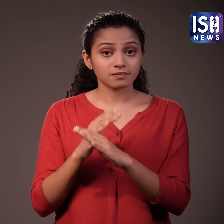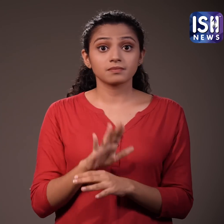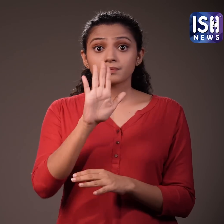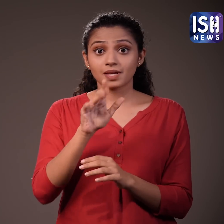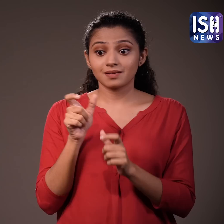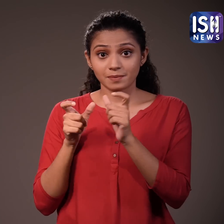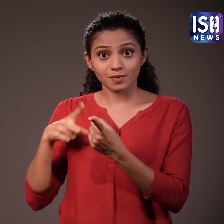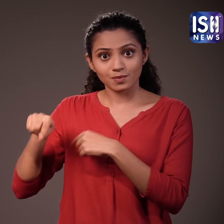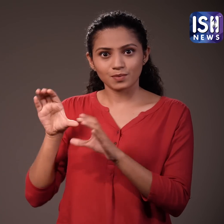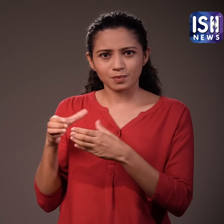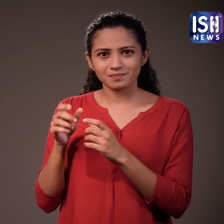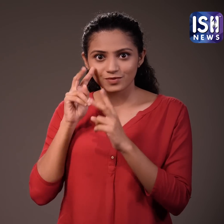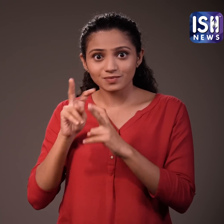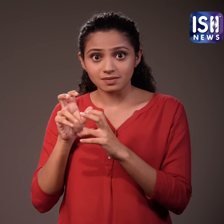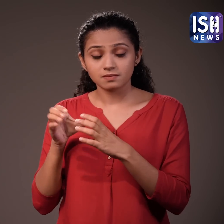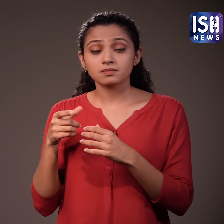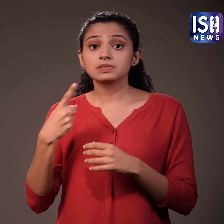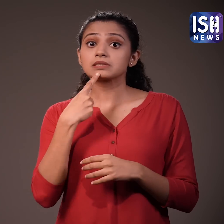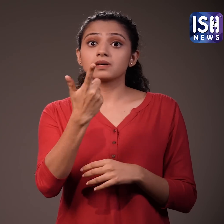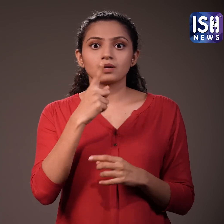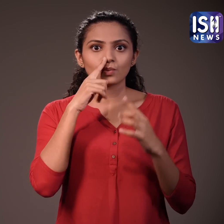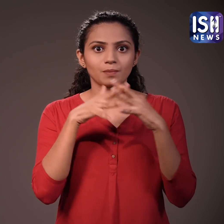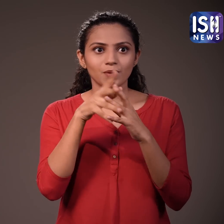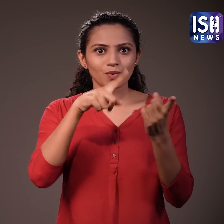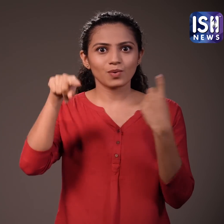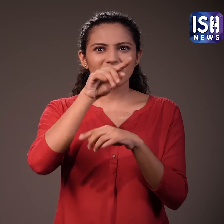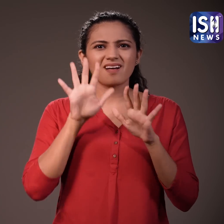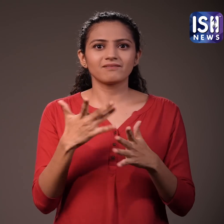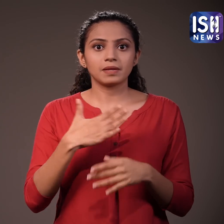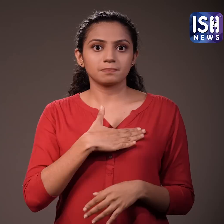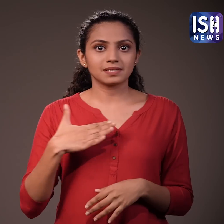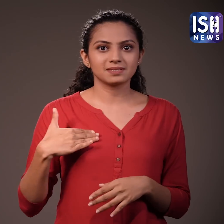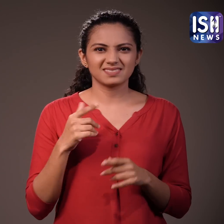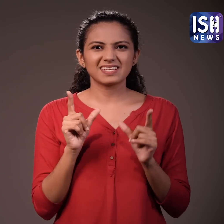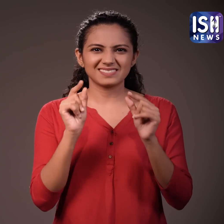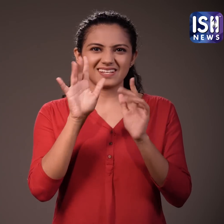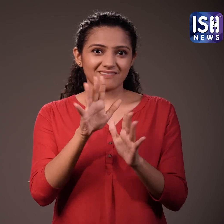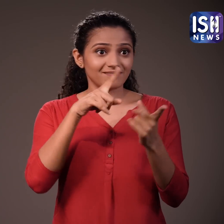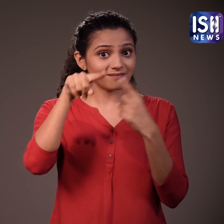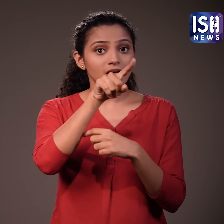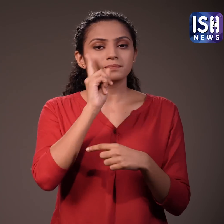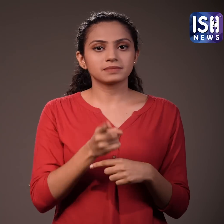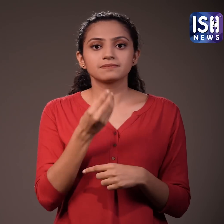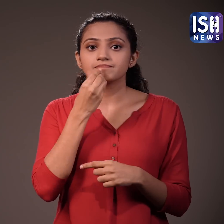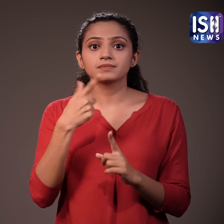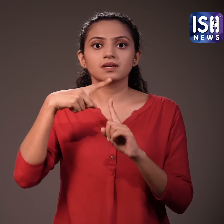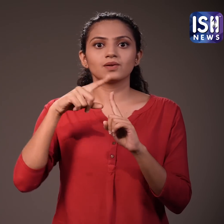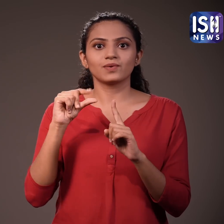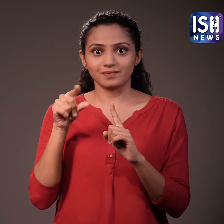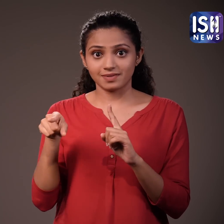एक शोद अध्यायन में पाया गया कि जो महिलाएं टोफू खाती है उनमें सन कैंसर से पीडित होने की संभावना